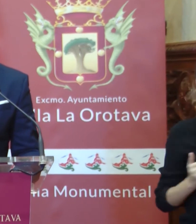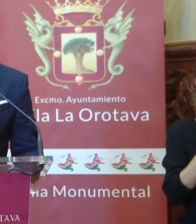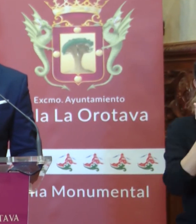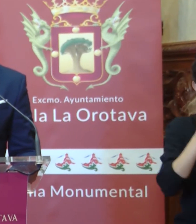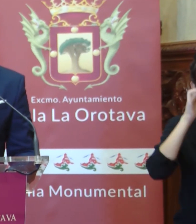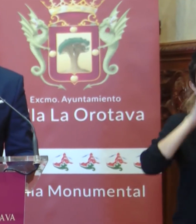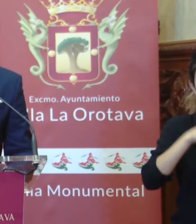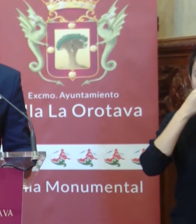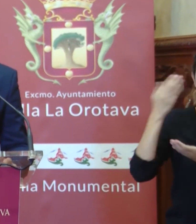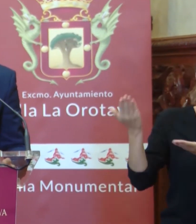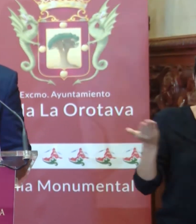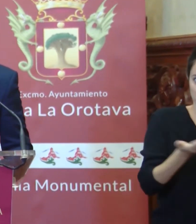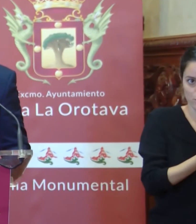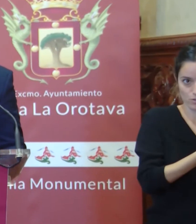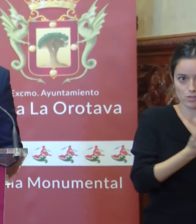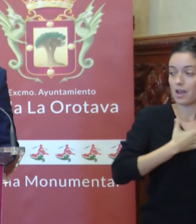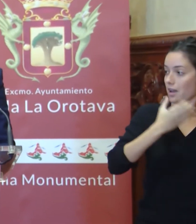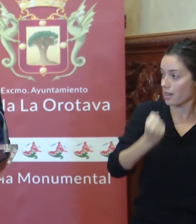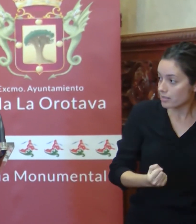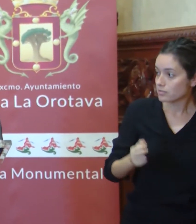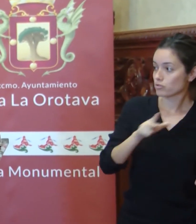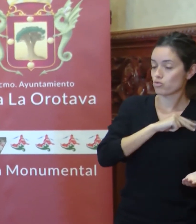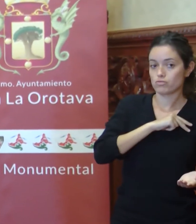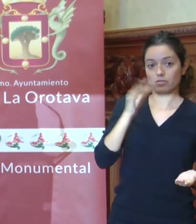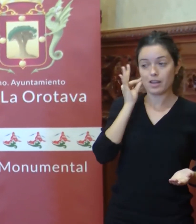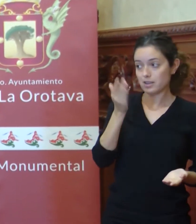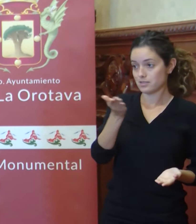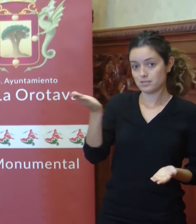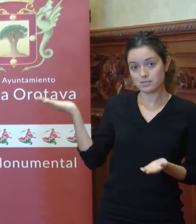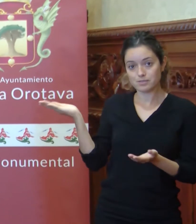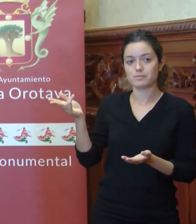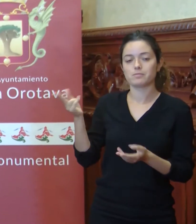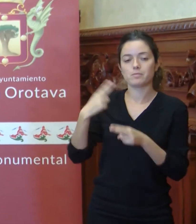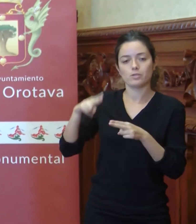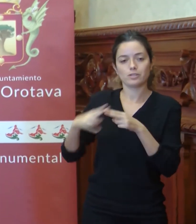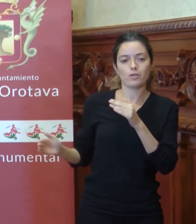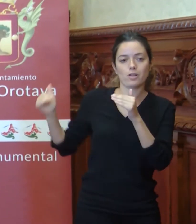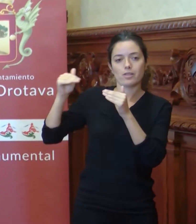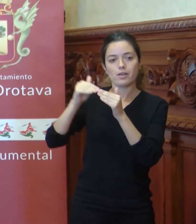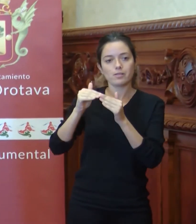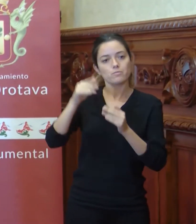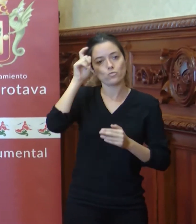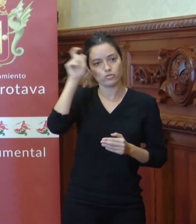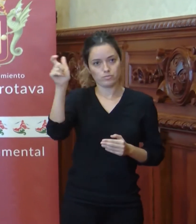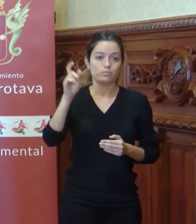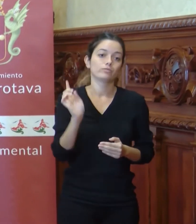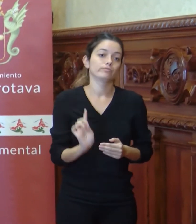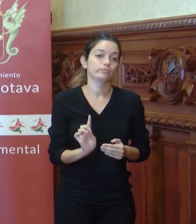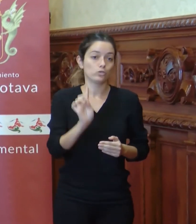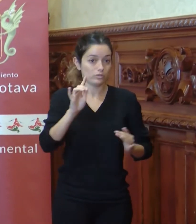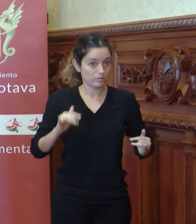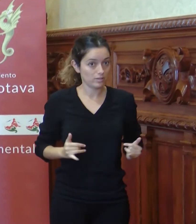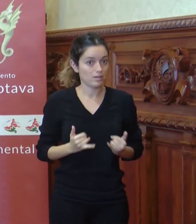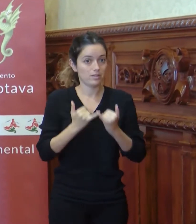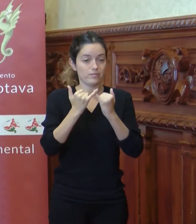Sean bienvenidos, alcaldes, concejalas de Políticas de Igualdad de los Municipios del Norte de Tenerife a